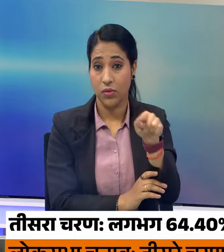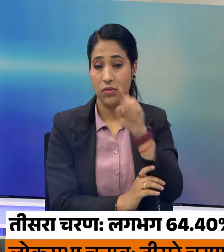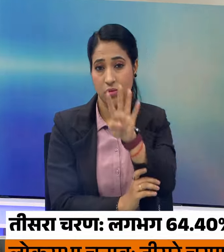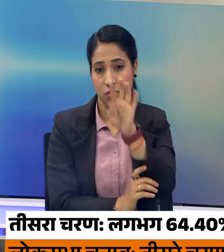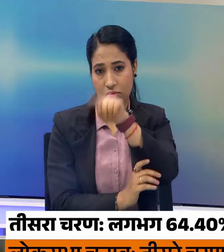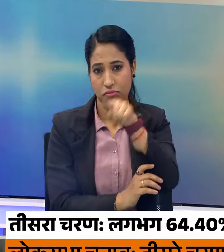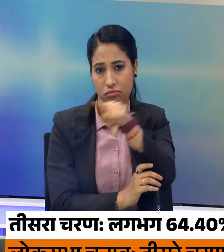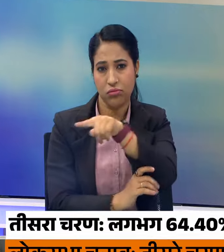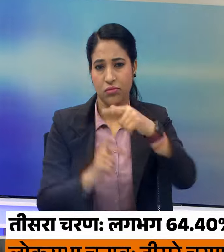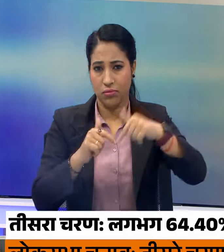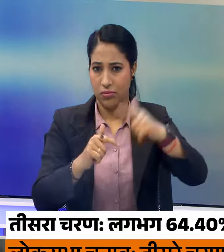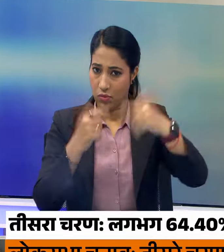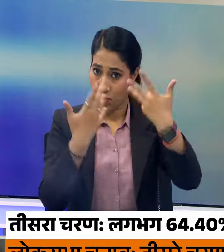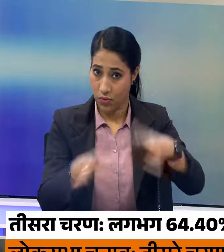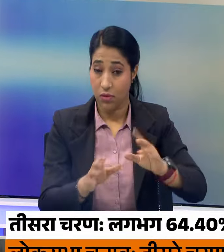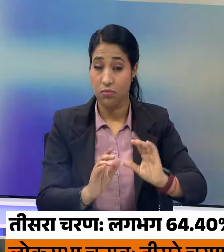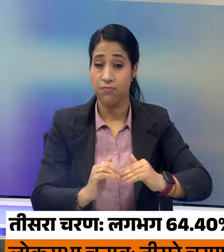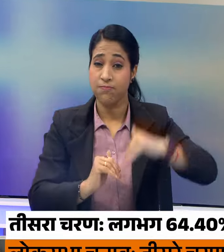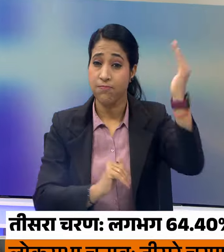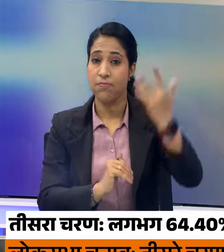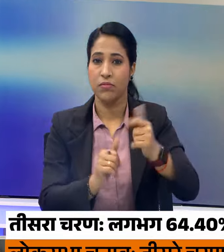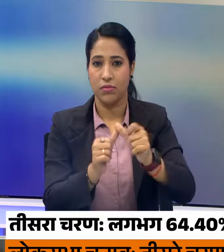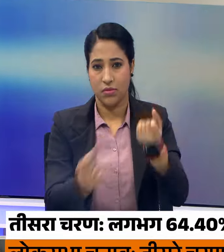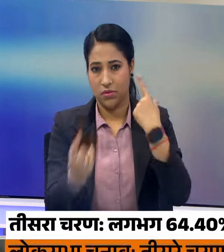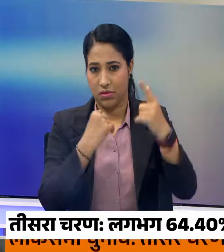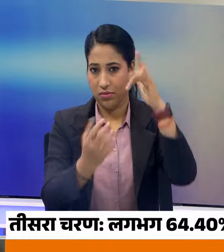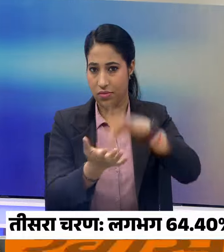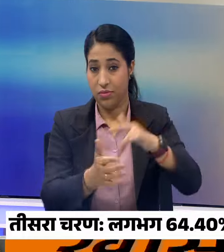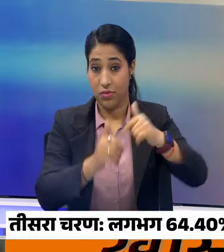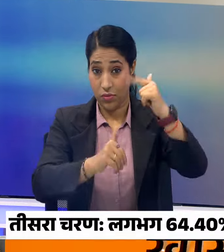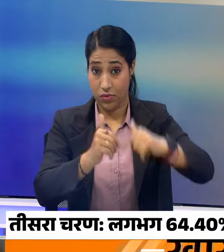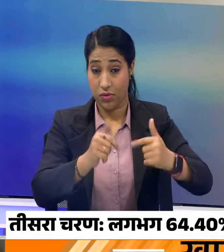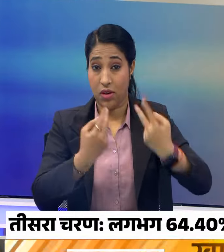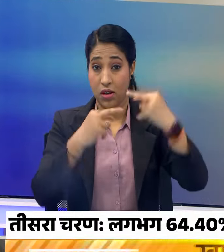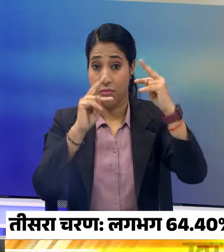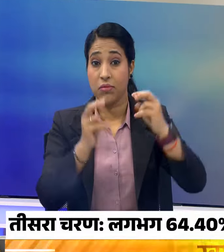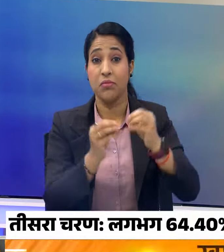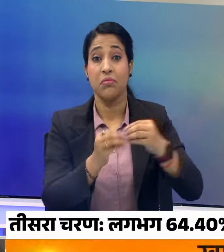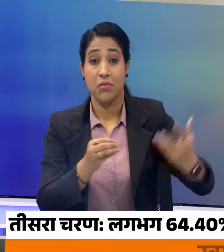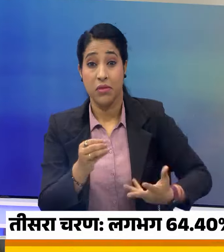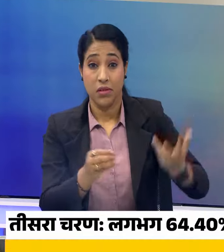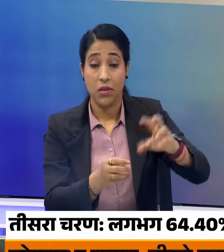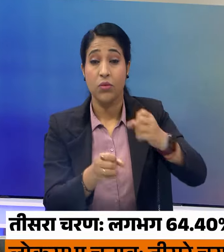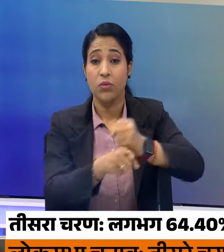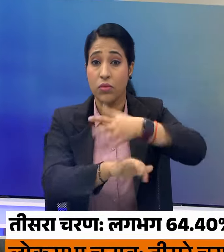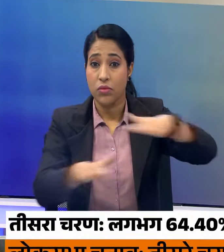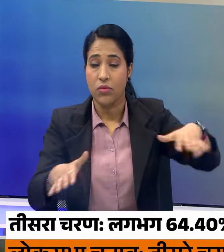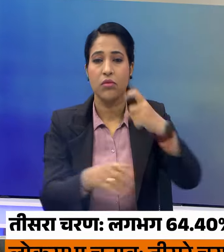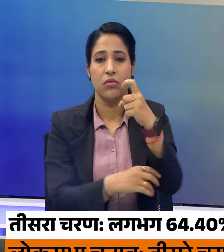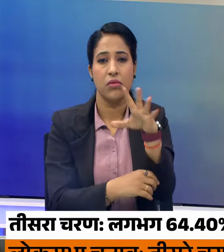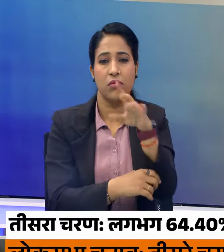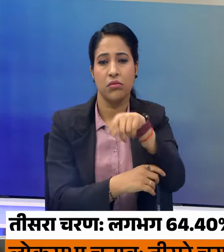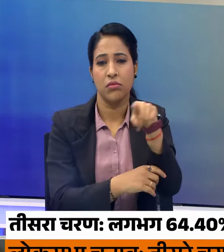फीस्द मतदान दर्ज सबसे अधिक असब में हुई वोटिंग बंगाल और गोवा में भी 75 फीसद से ज्यादा मतदान